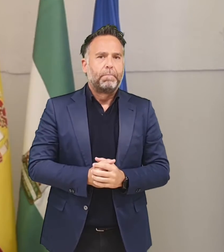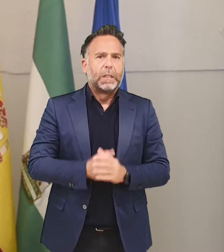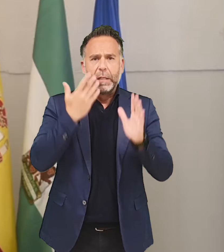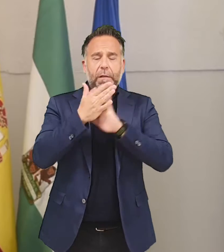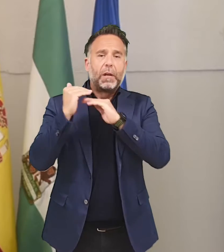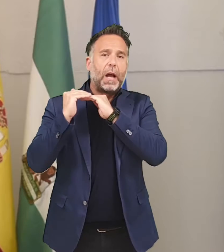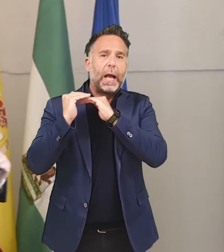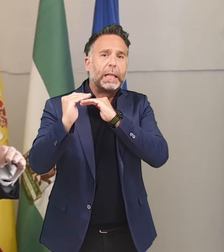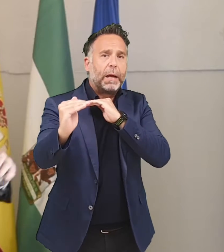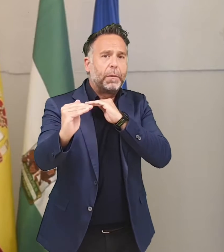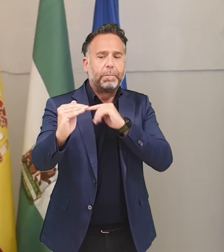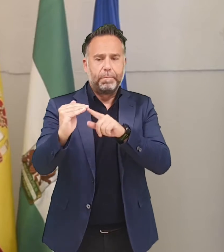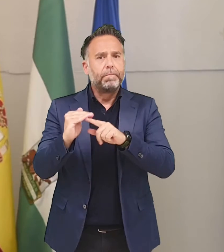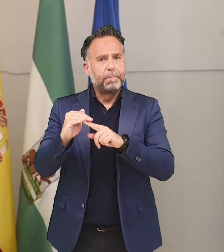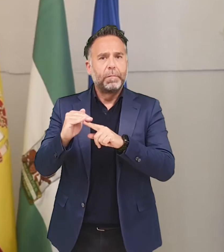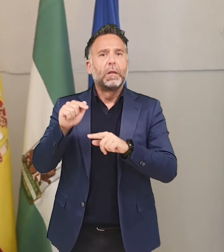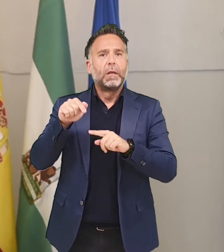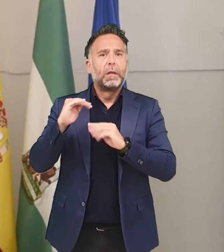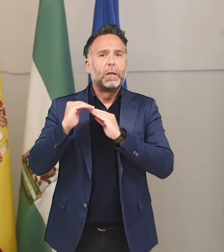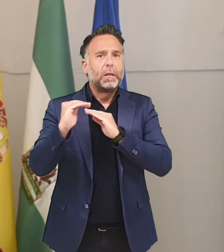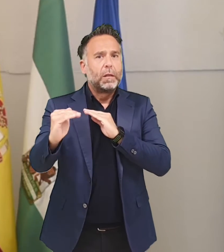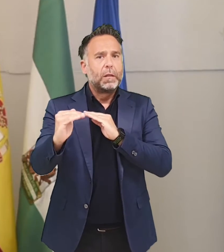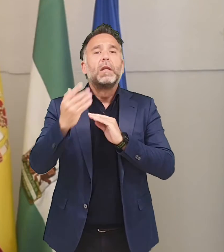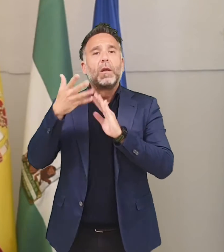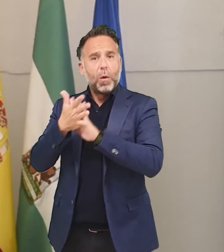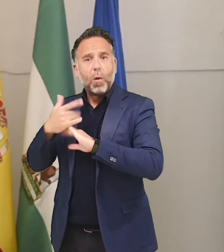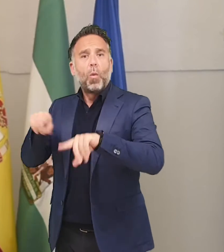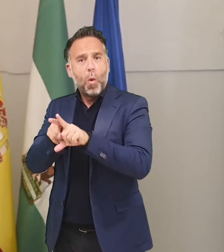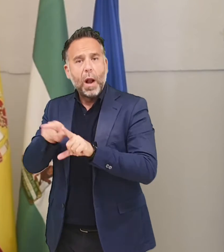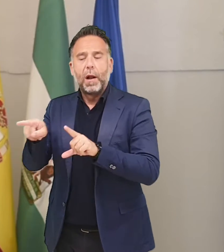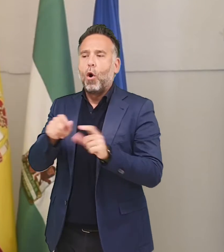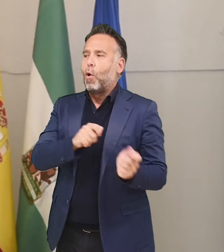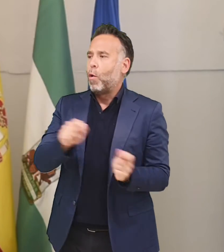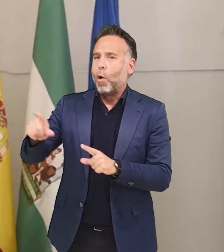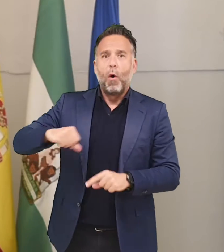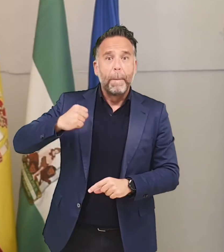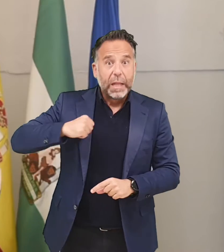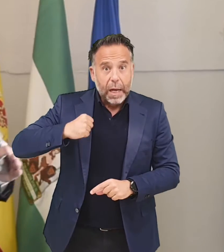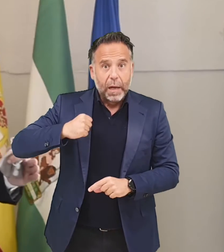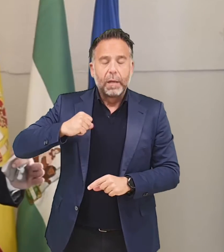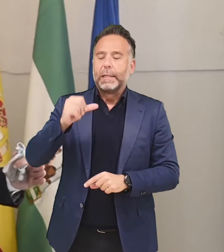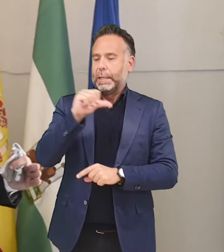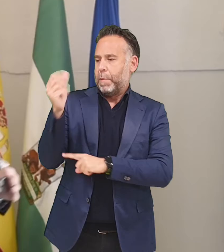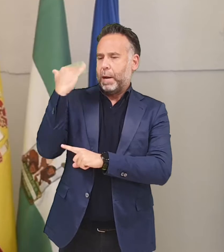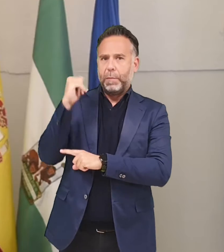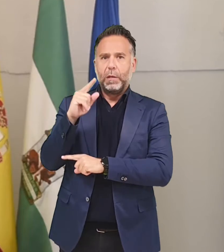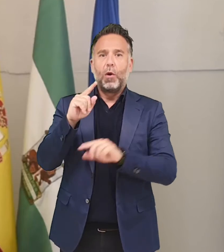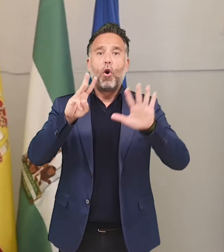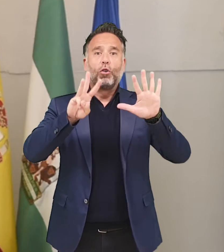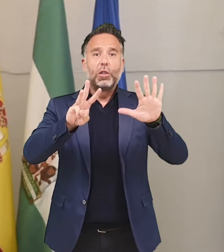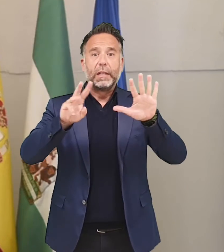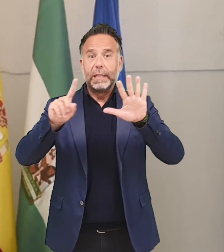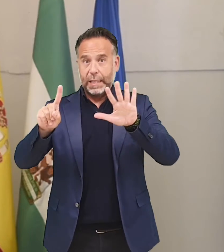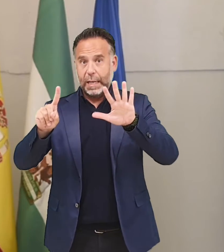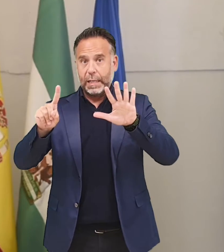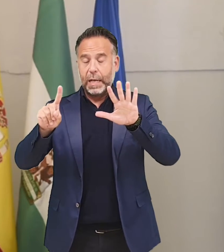nivel de entonces. Una estabilidad. Estabilidad que se nota también en el grado de hospitalizaciones. Si hablábamos la pasada semana de